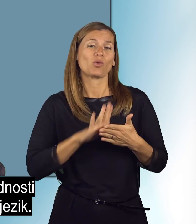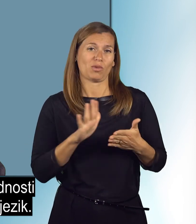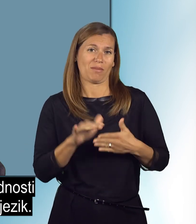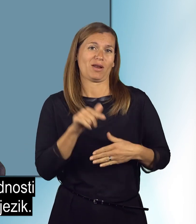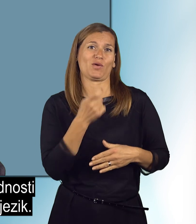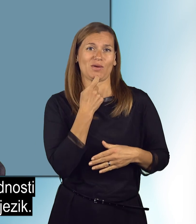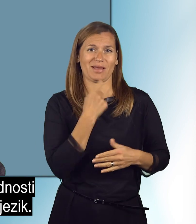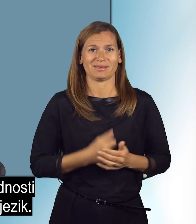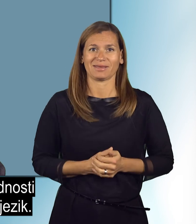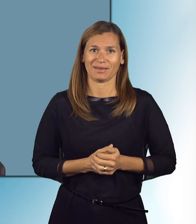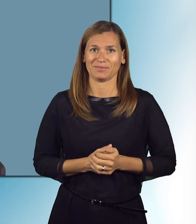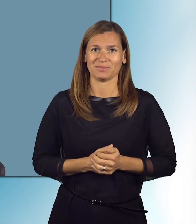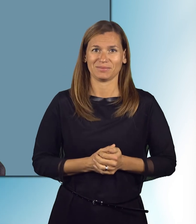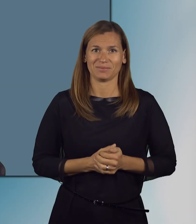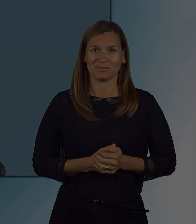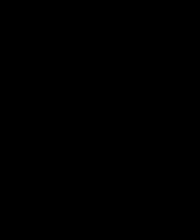jezik.